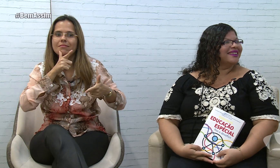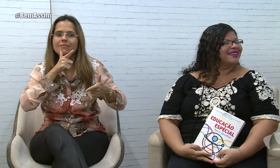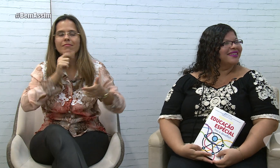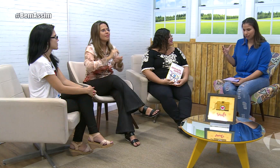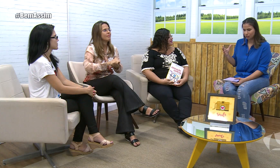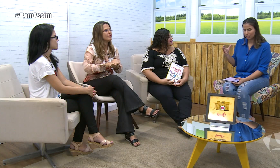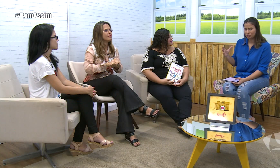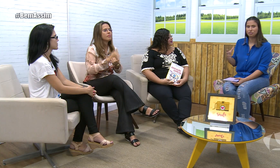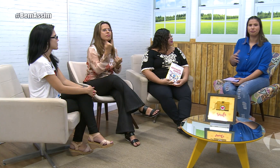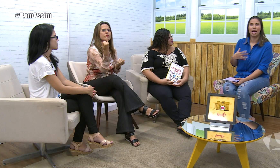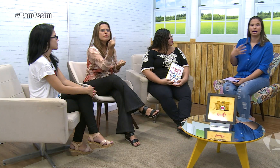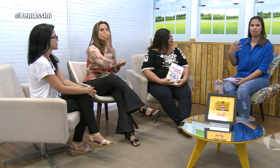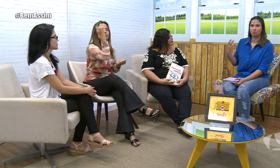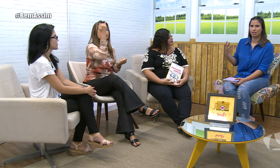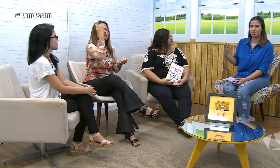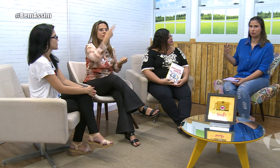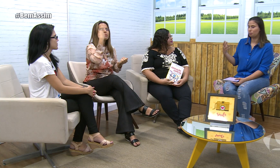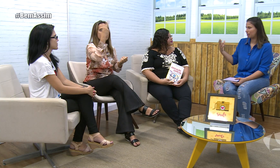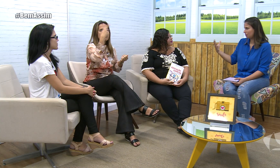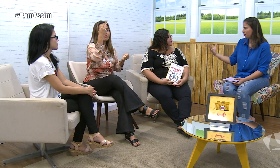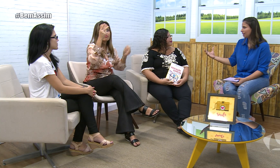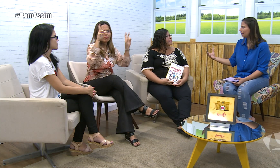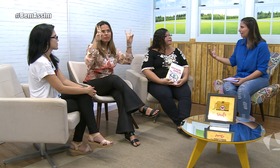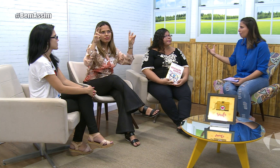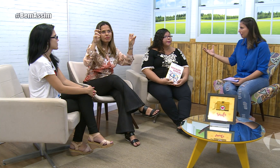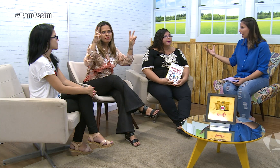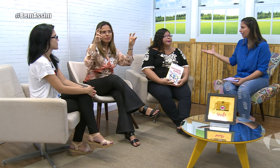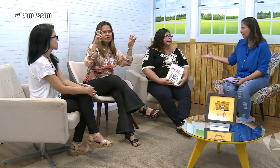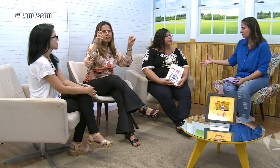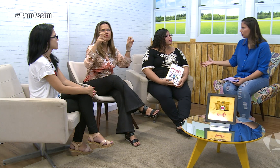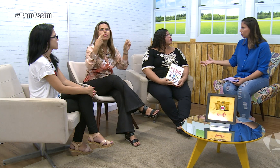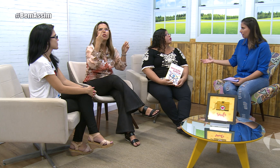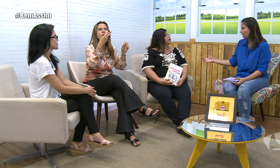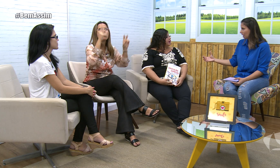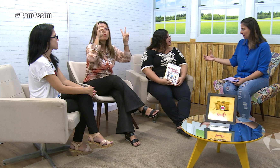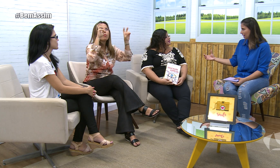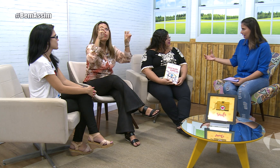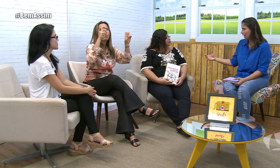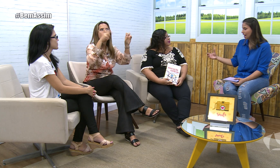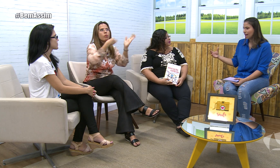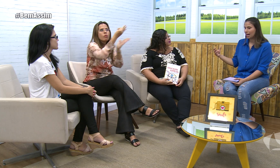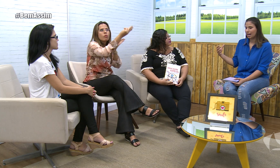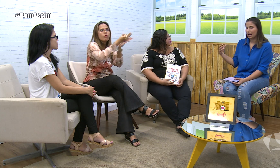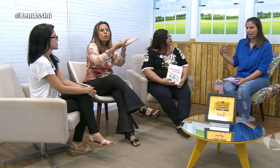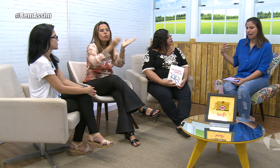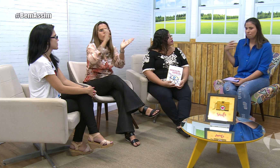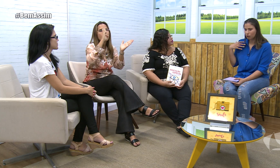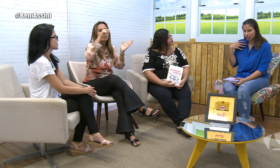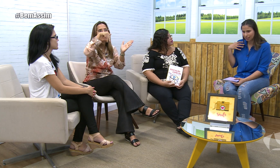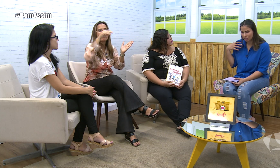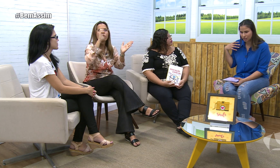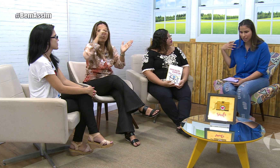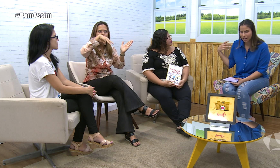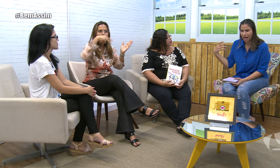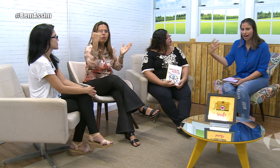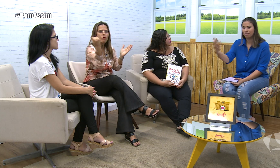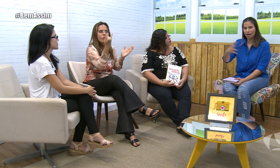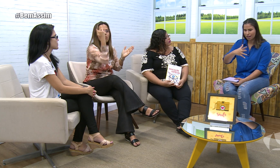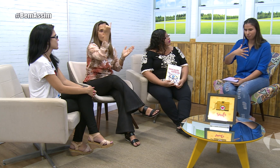importante que a gente fale sobre esse assunto, por exemplo, foi até tema da redação do Enem, né? É importante que a gente, enfim,